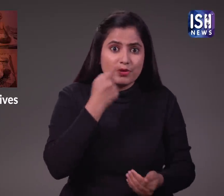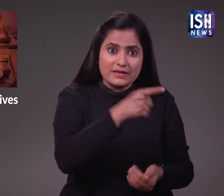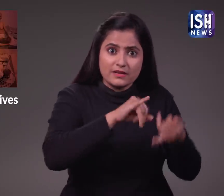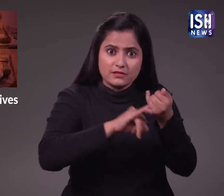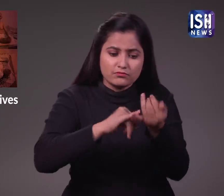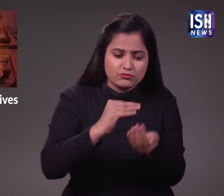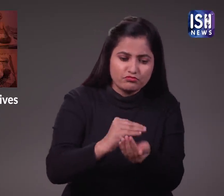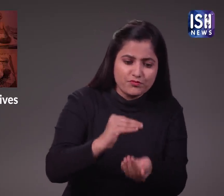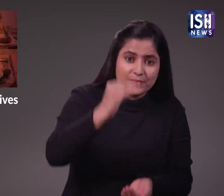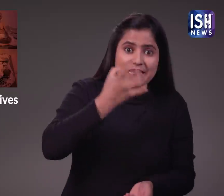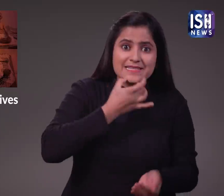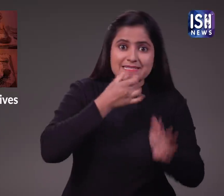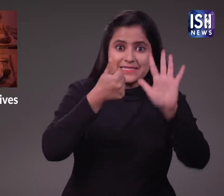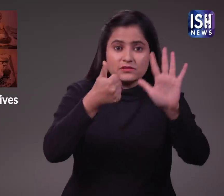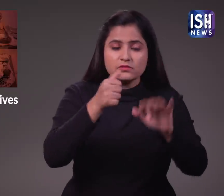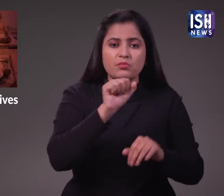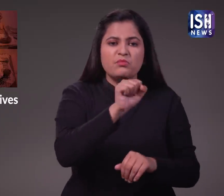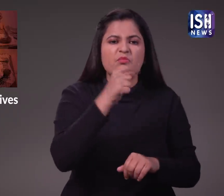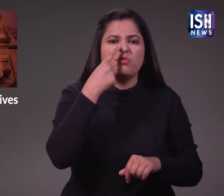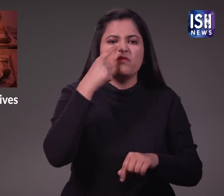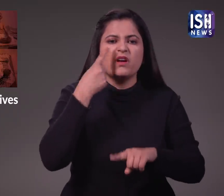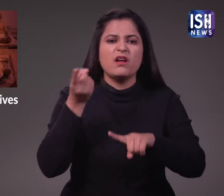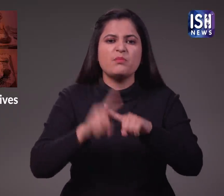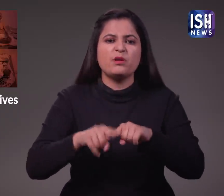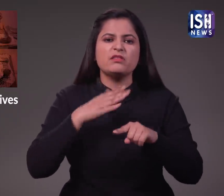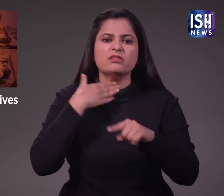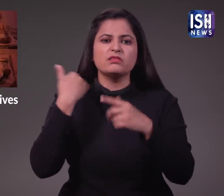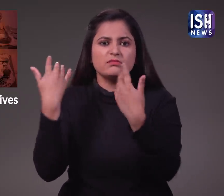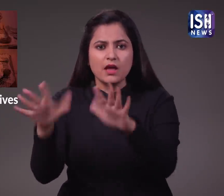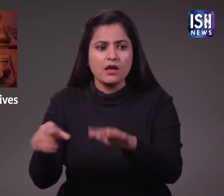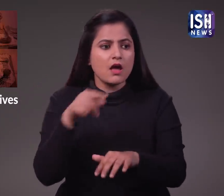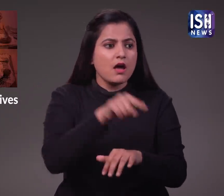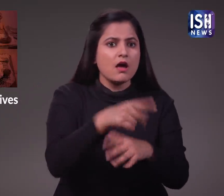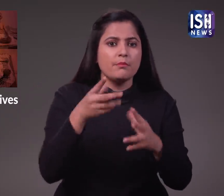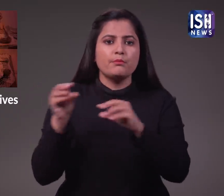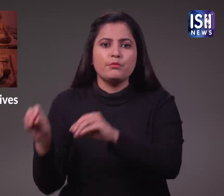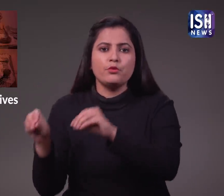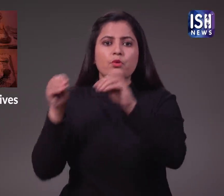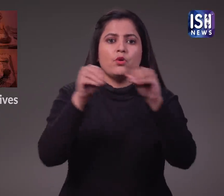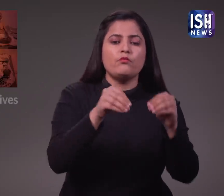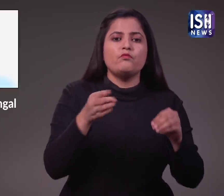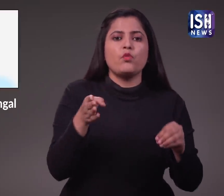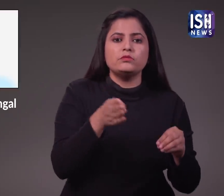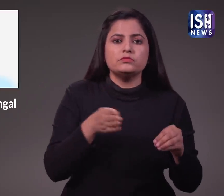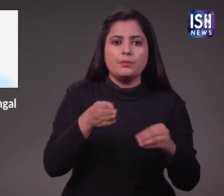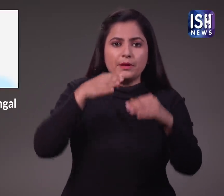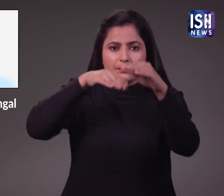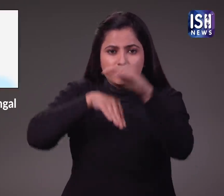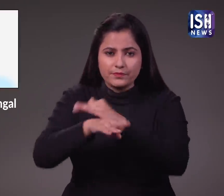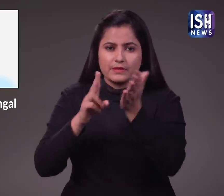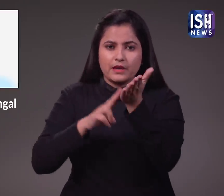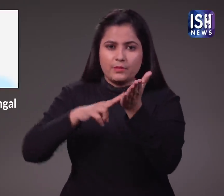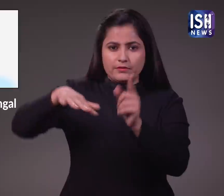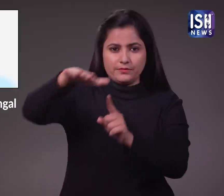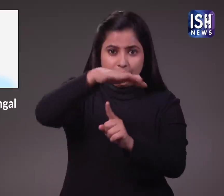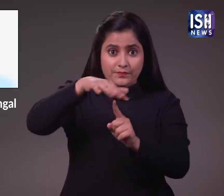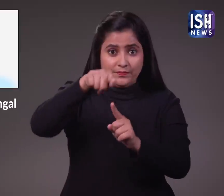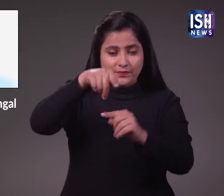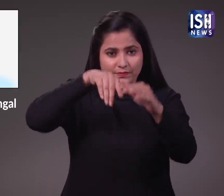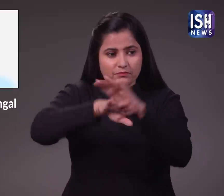स्वामी शिवानन्द ने 6 साल की उमर में अपने माता पिता को खो दिया उन्हें पश्चिम बंगाल के नवाब द्वीप में उनके गुरु